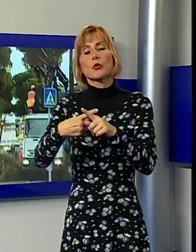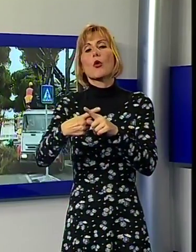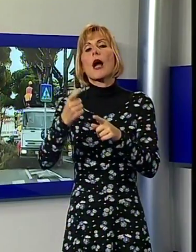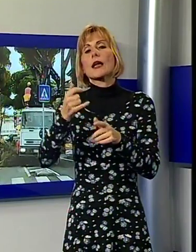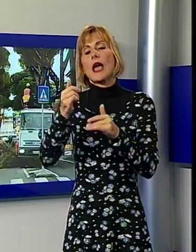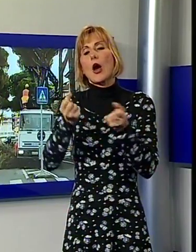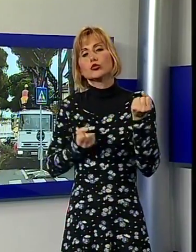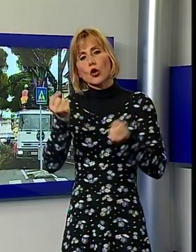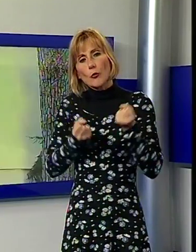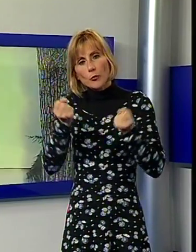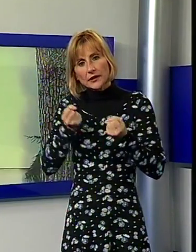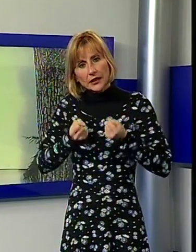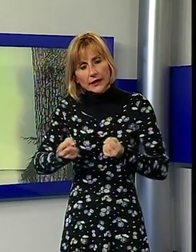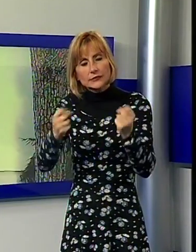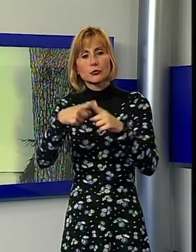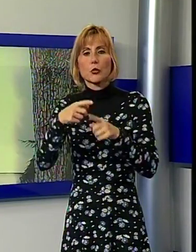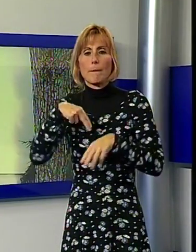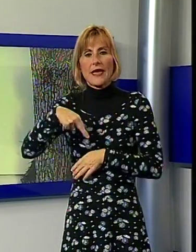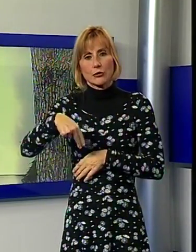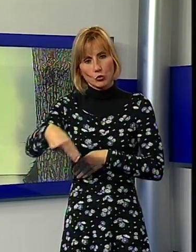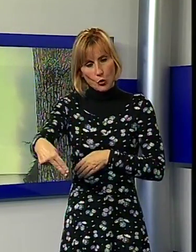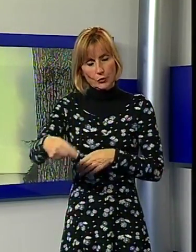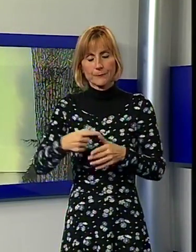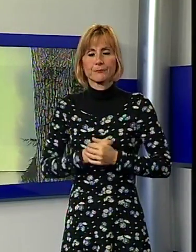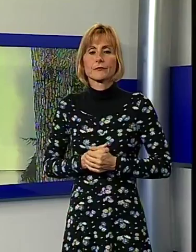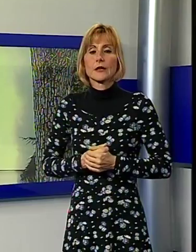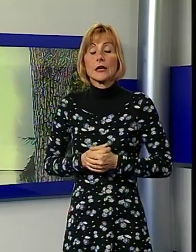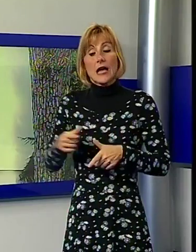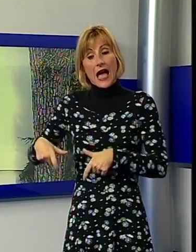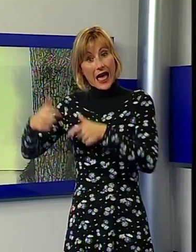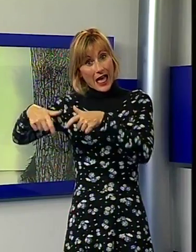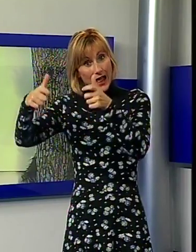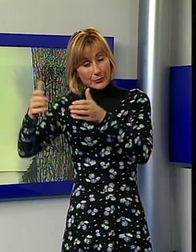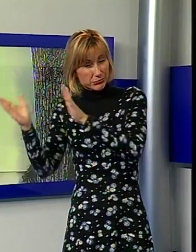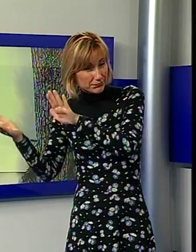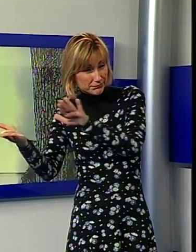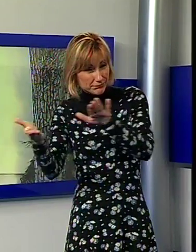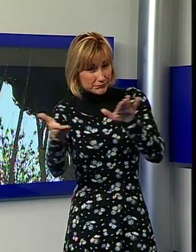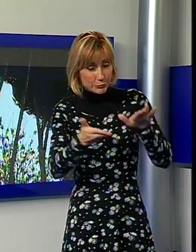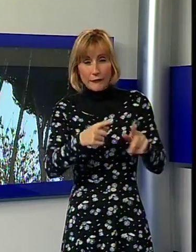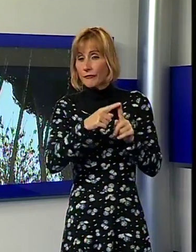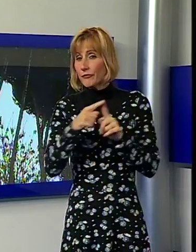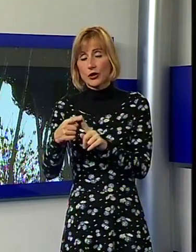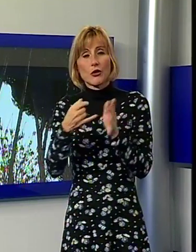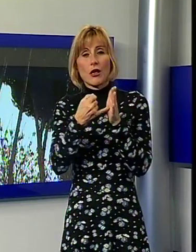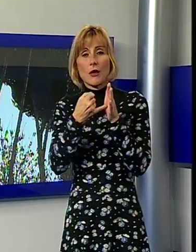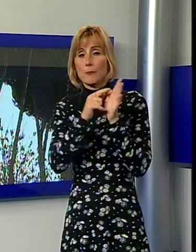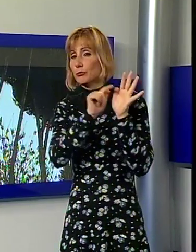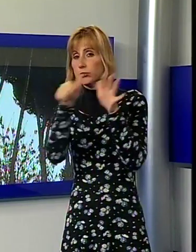quotidianamente sul Viale. La rimozione dei pini, che dovrebbe terminare all'inizio della prossima settimana, ha comportato il blocco totale della